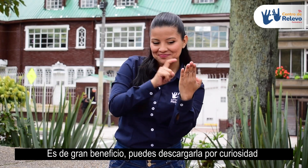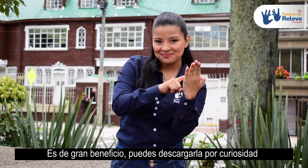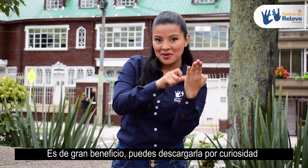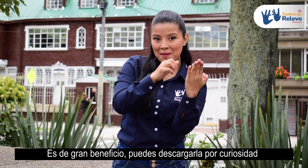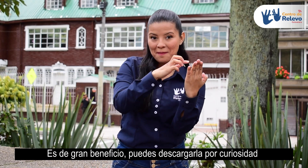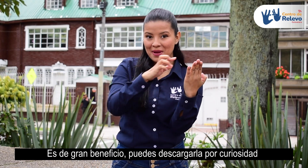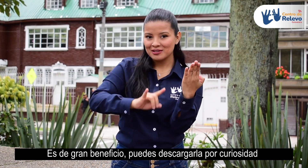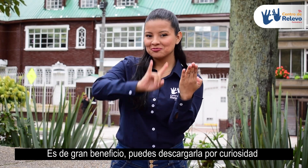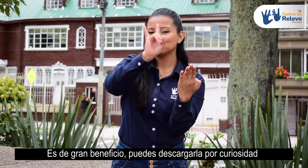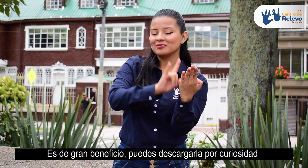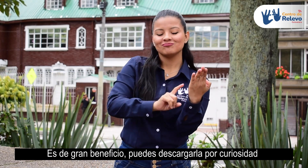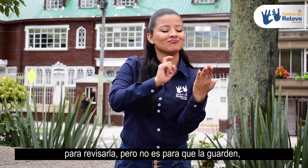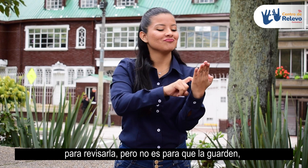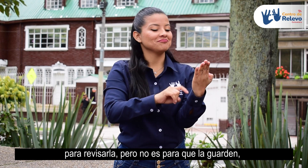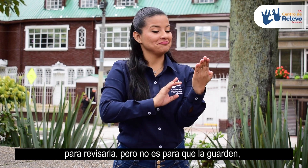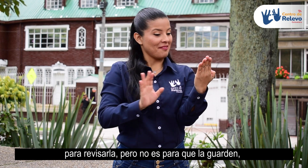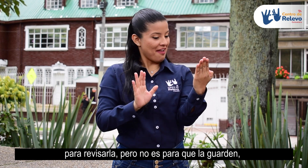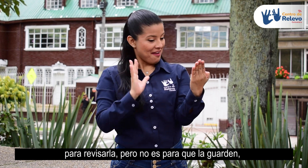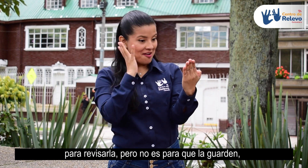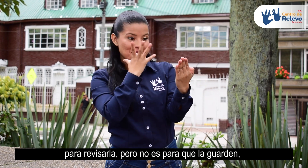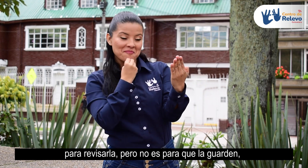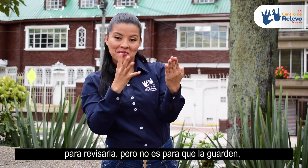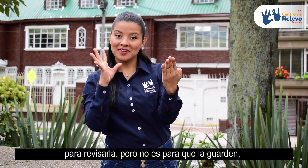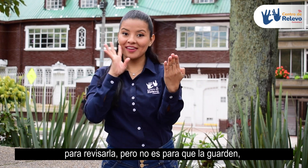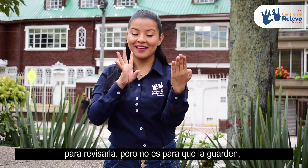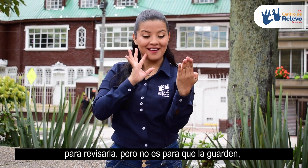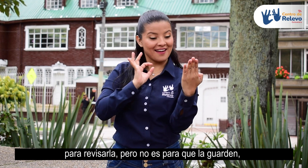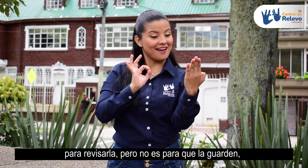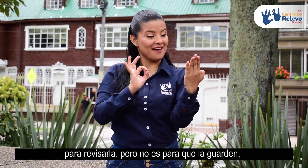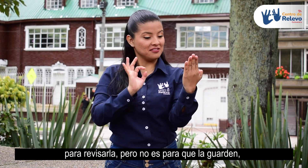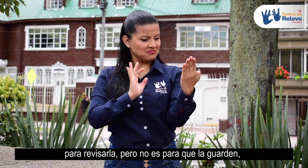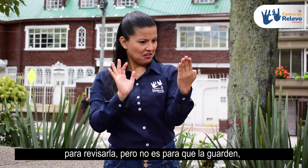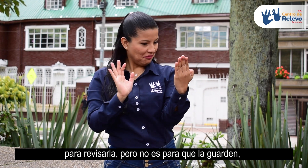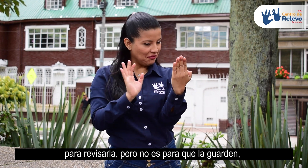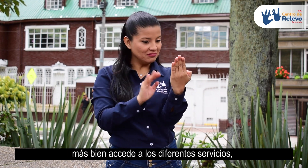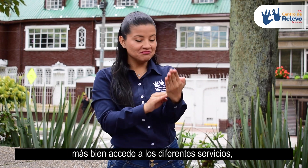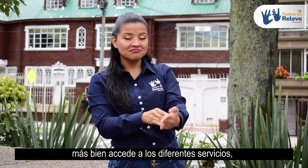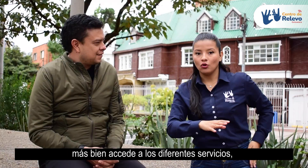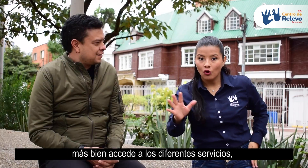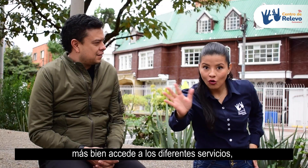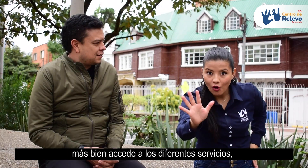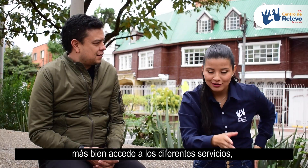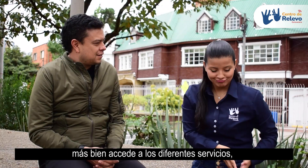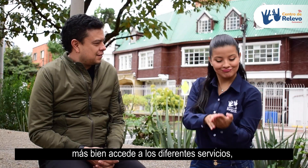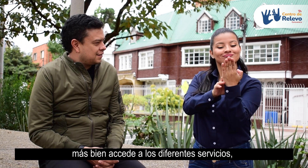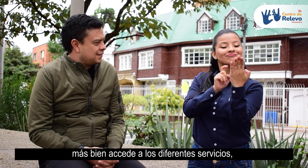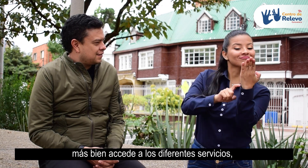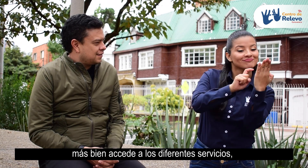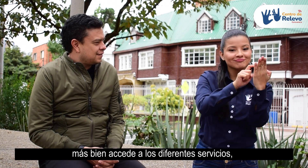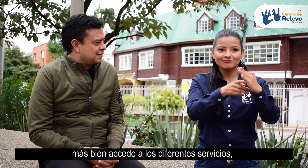Puedes descargarla por curiosidad para revisarla, pero no es para que la guarden. Más bien, acceda a los diferentes servicios.